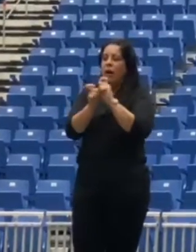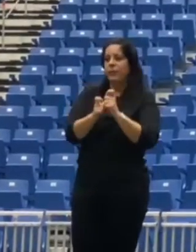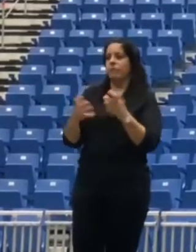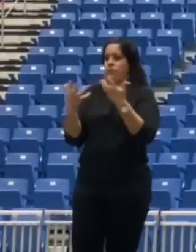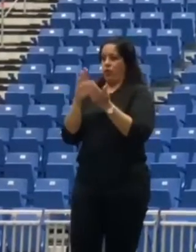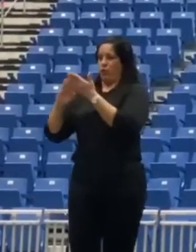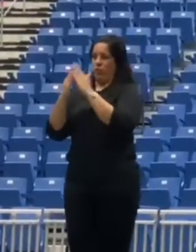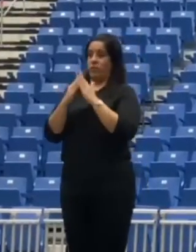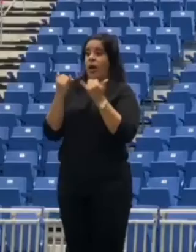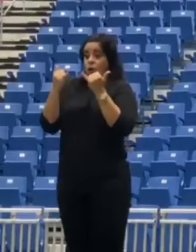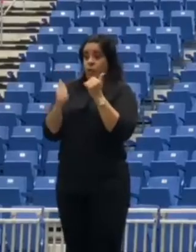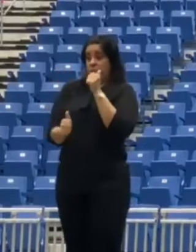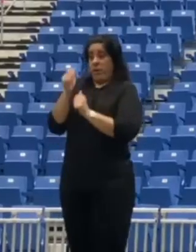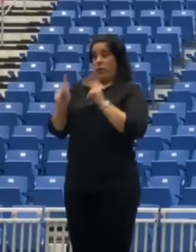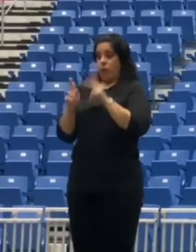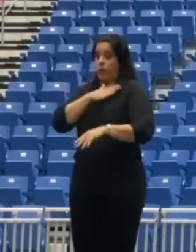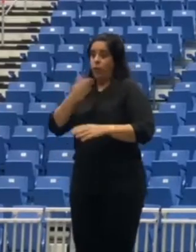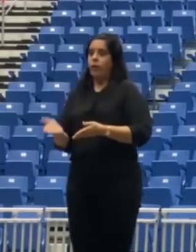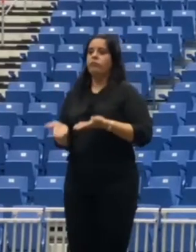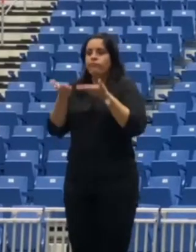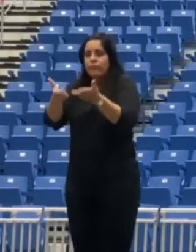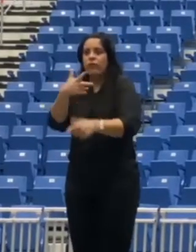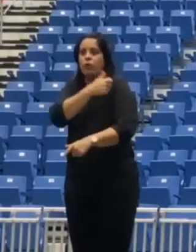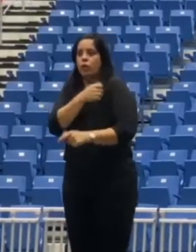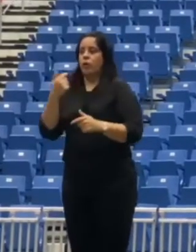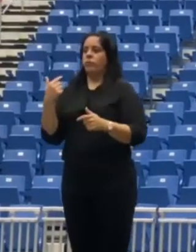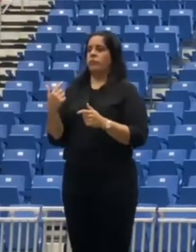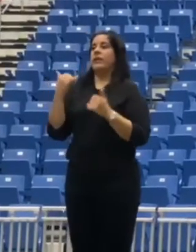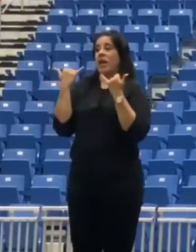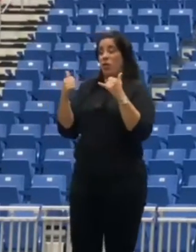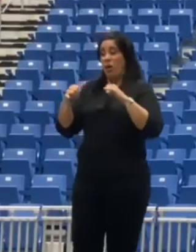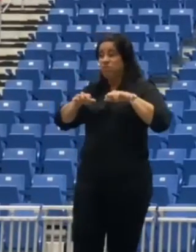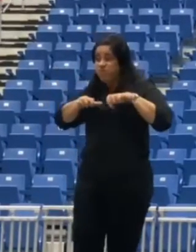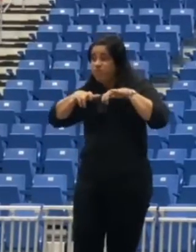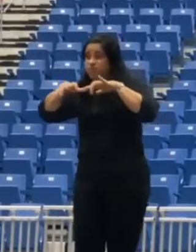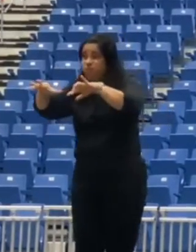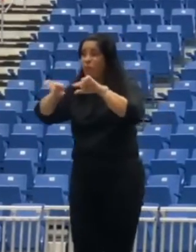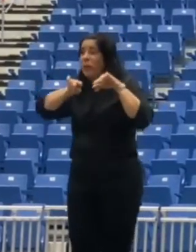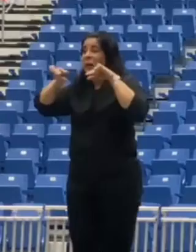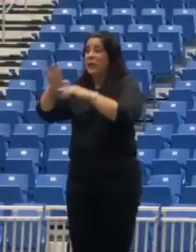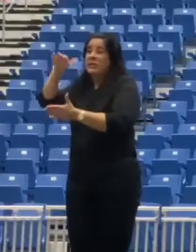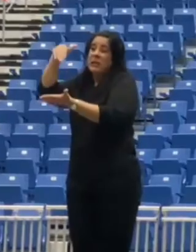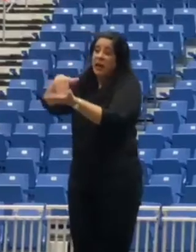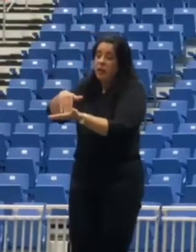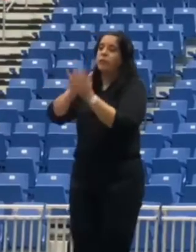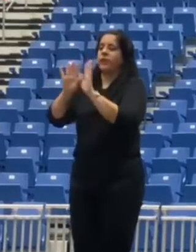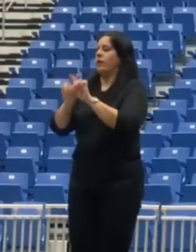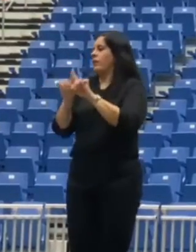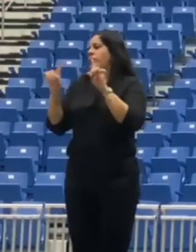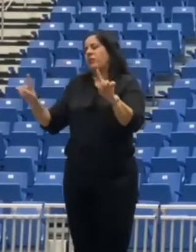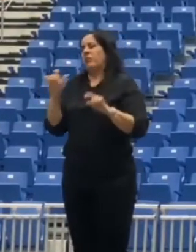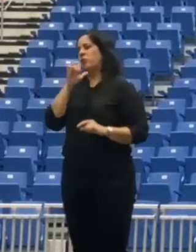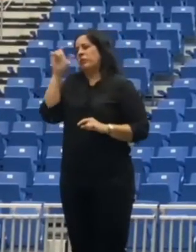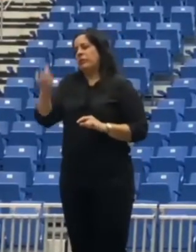muchos más proveedores que están vacunando y ya hacer vacunaciones masivas en centros pues ya es diferente ya eso no tiene